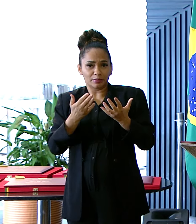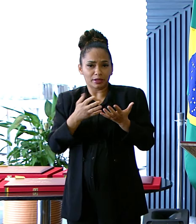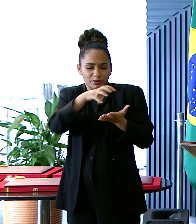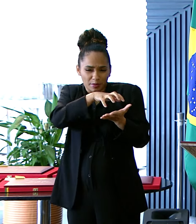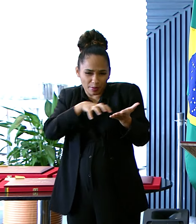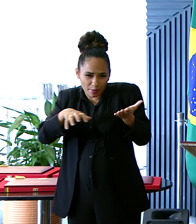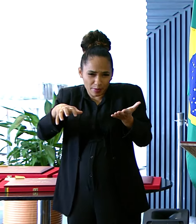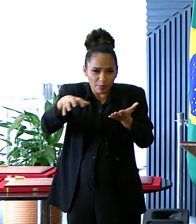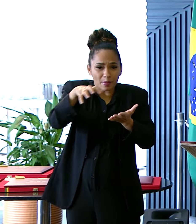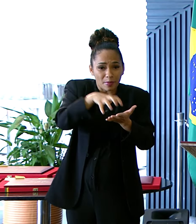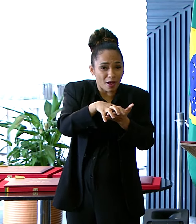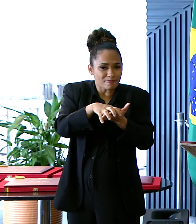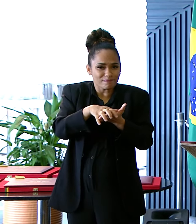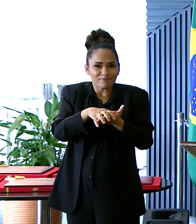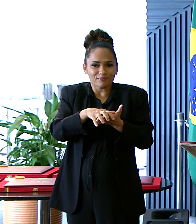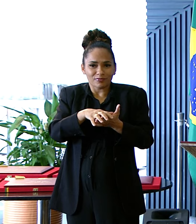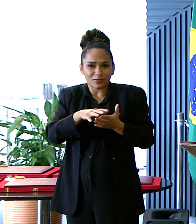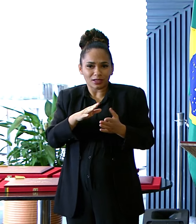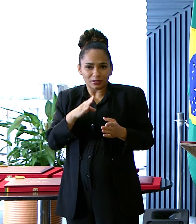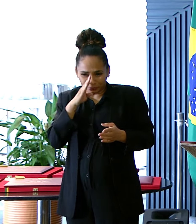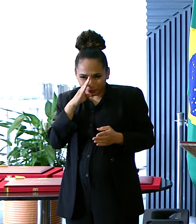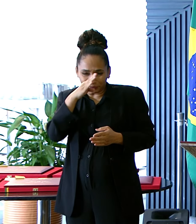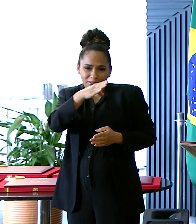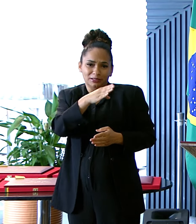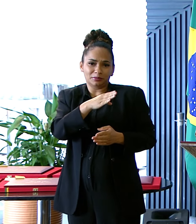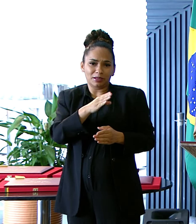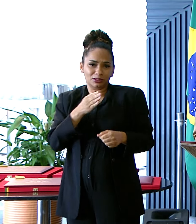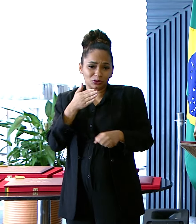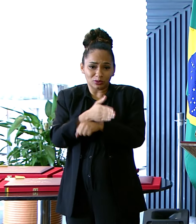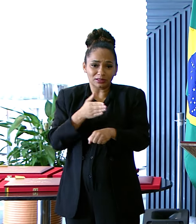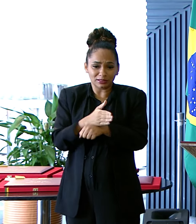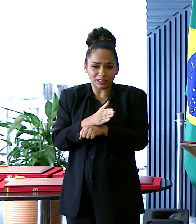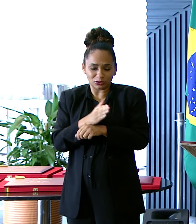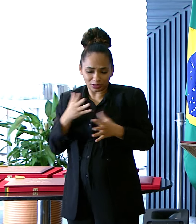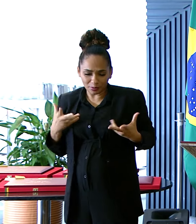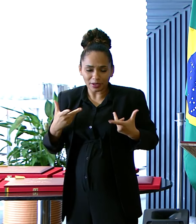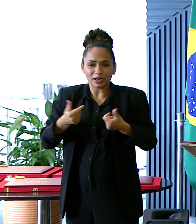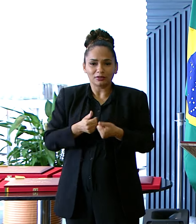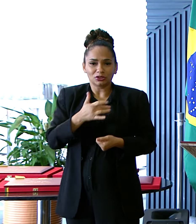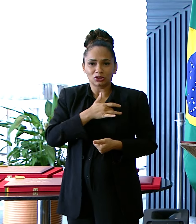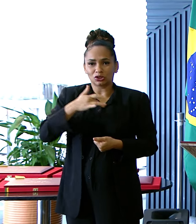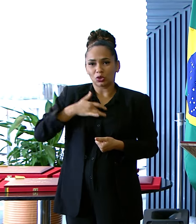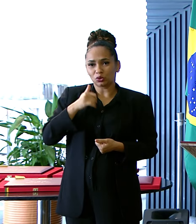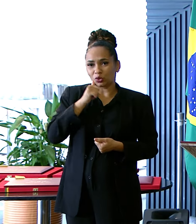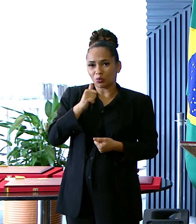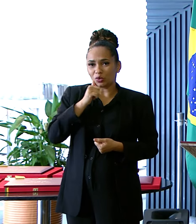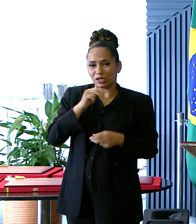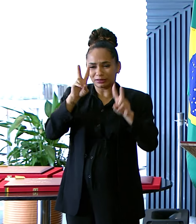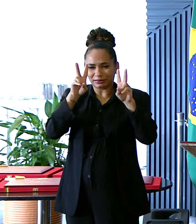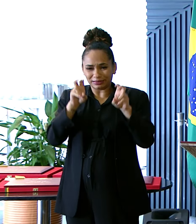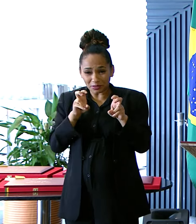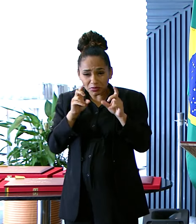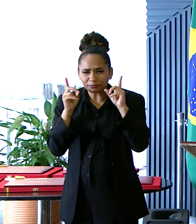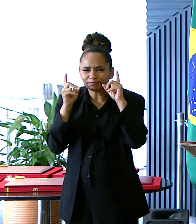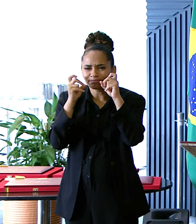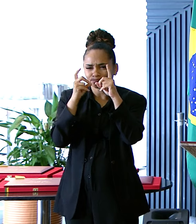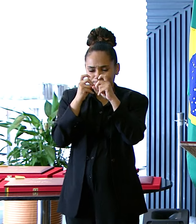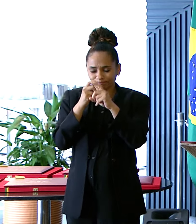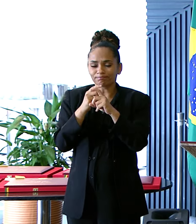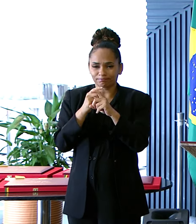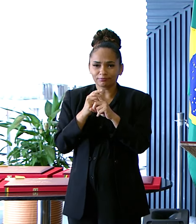se destacaram Na promoção Do acesso E na qualificação Do serviço de saúde da mulher Tema complexo